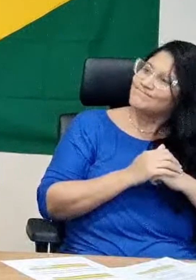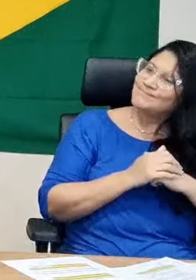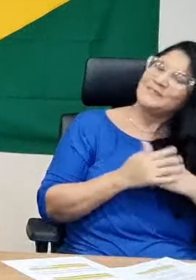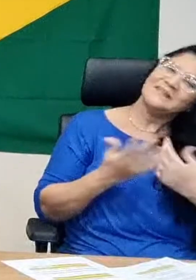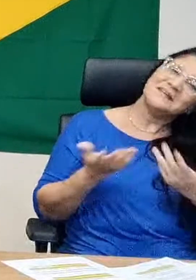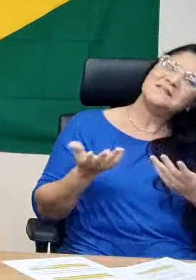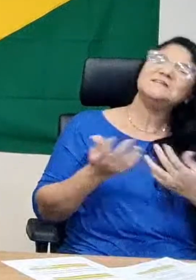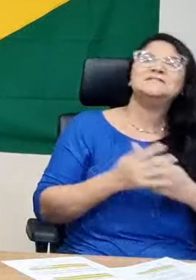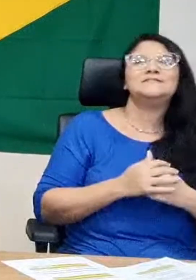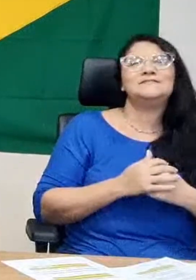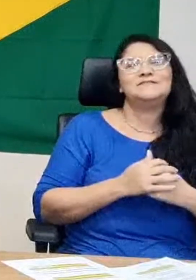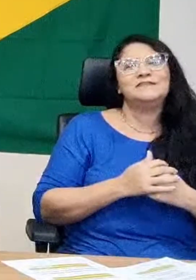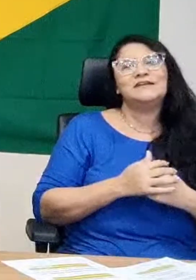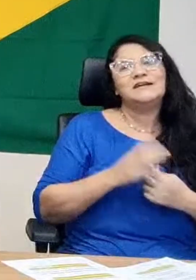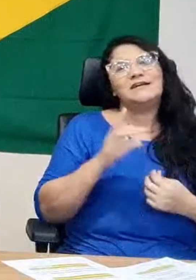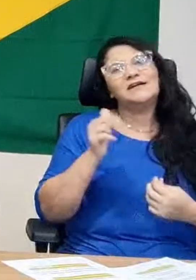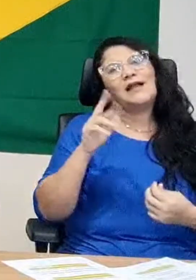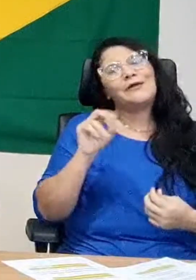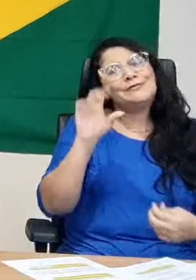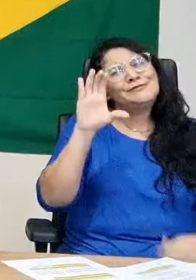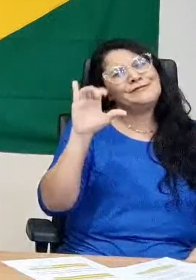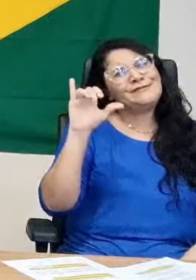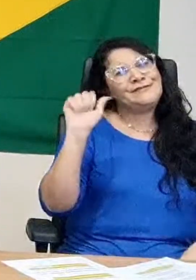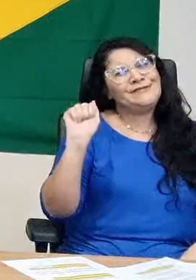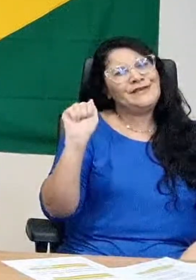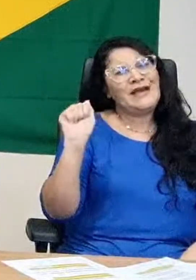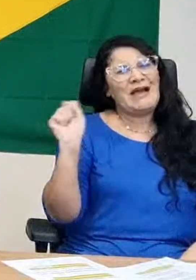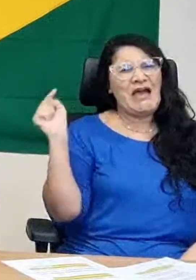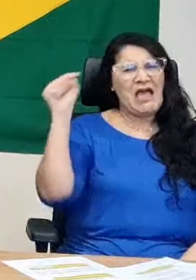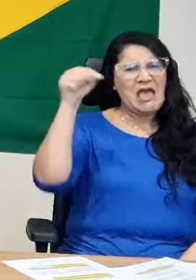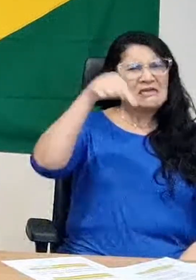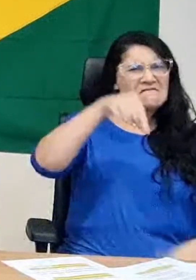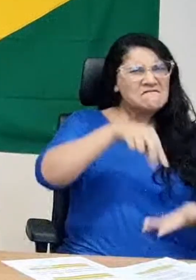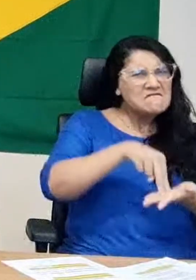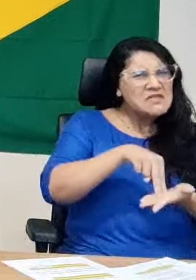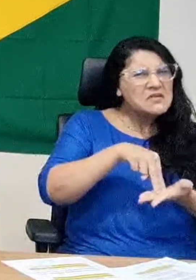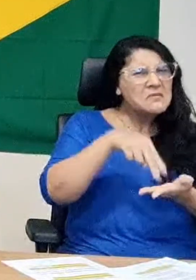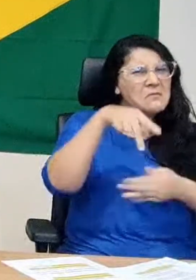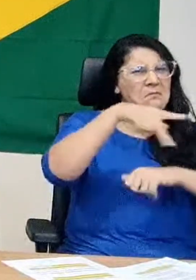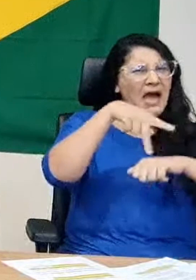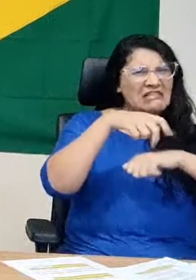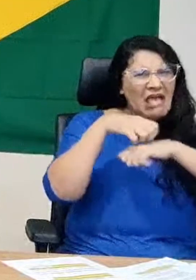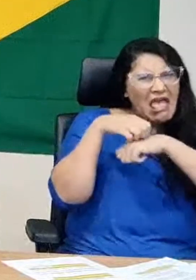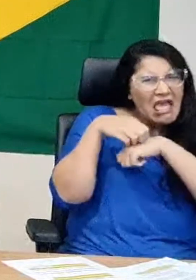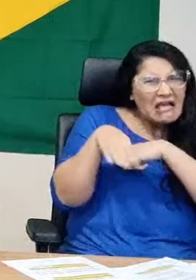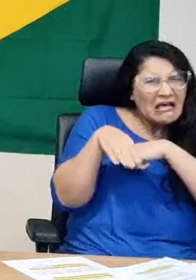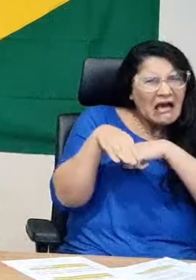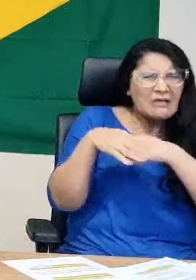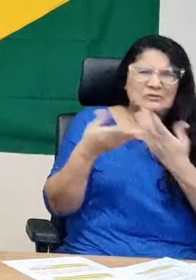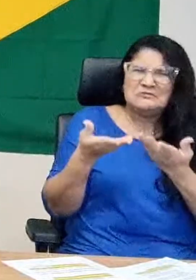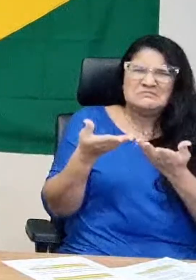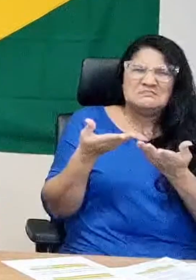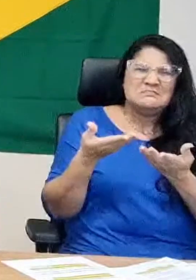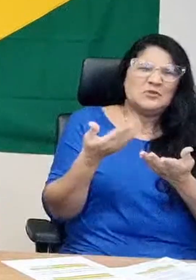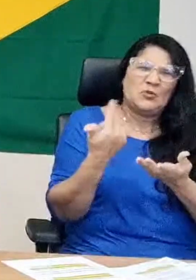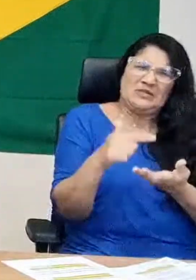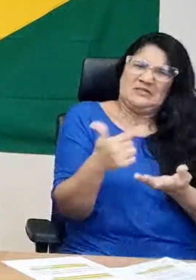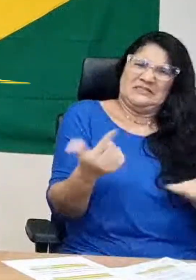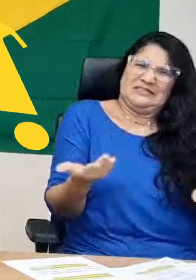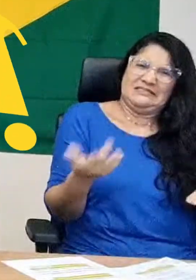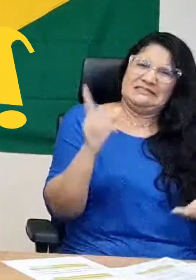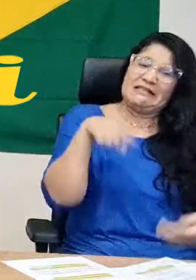elegante o chefe de uma agência como a CIA ir a outro país para dar um recado. A vê que é uma mentira. Fake news?